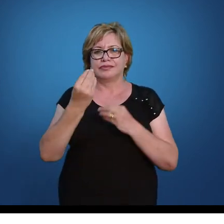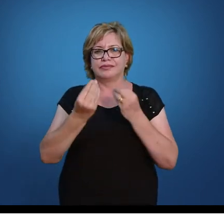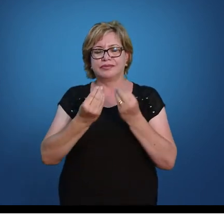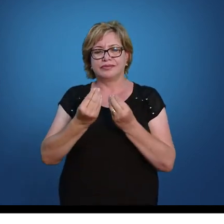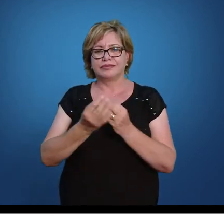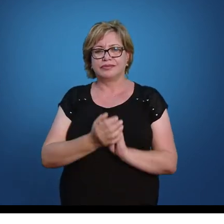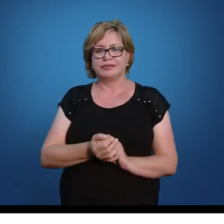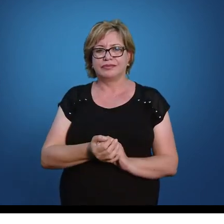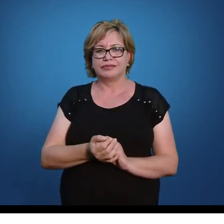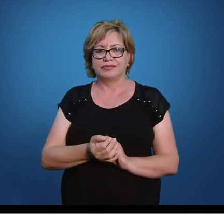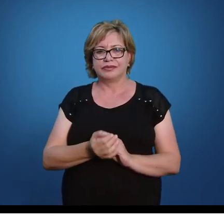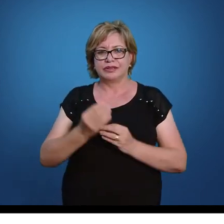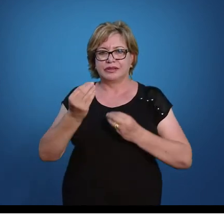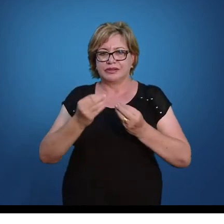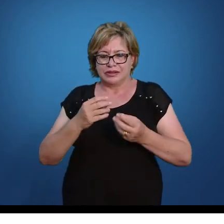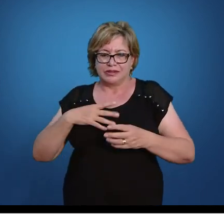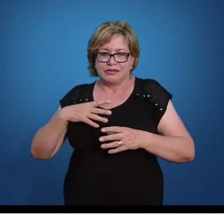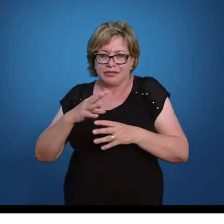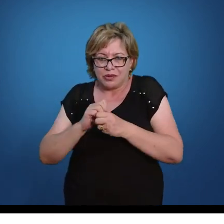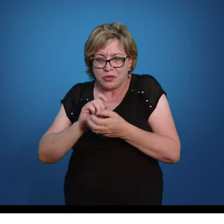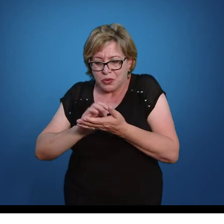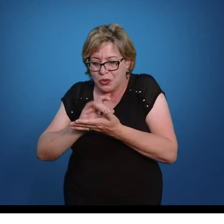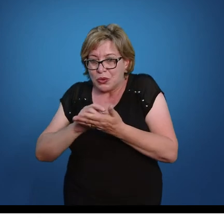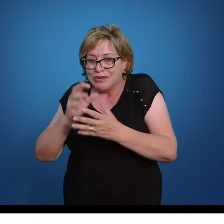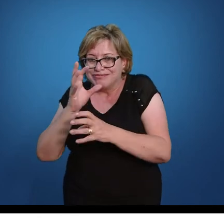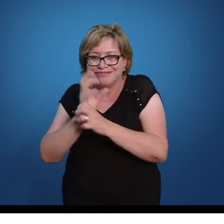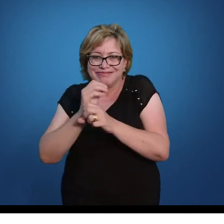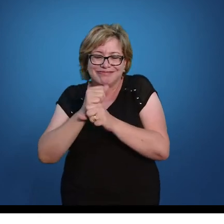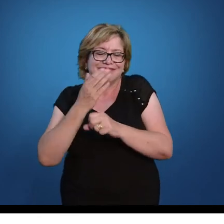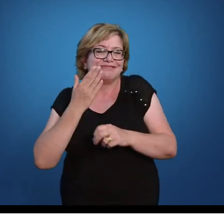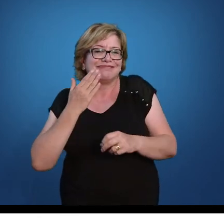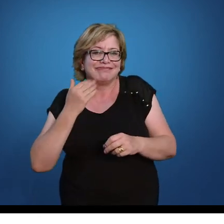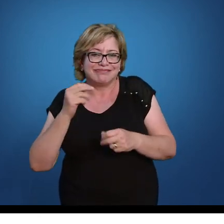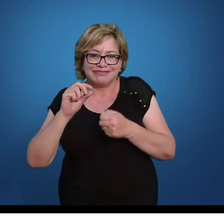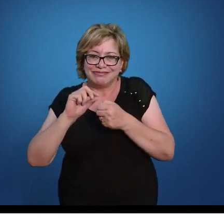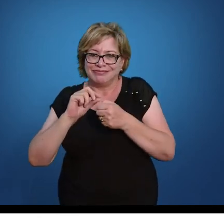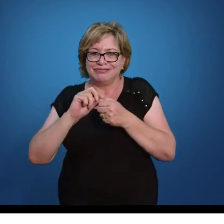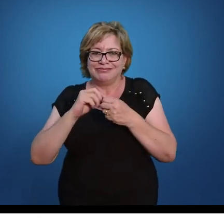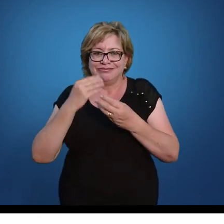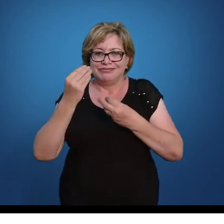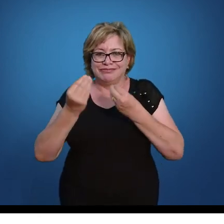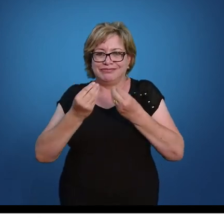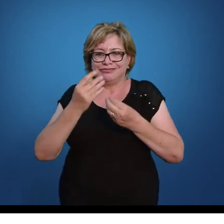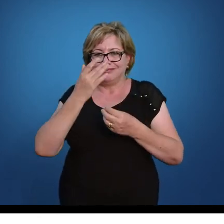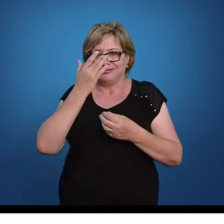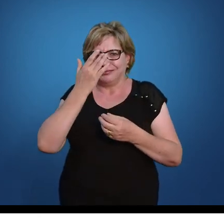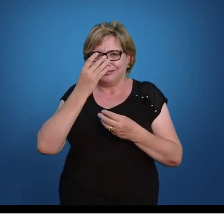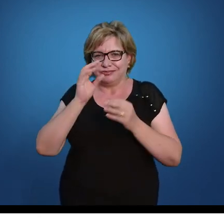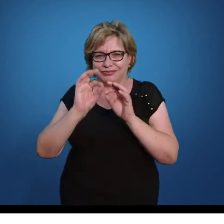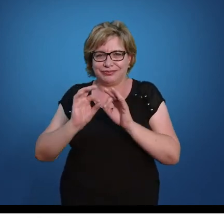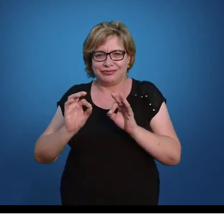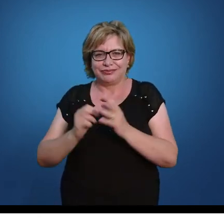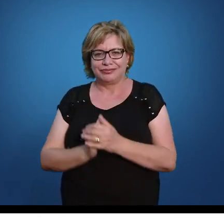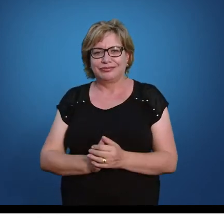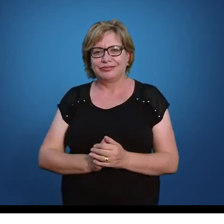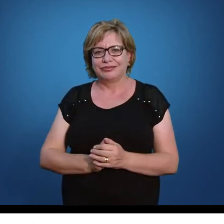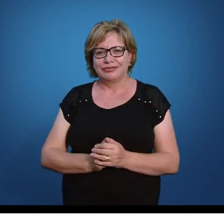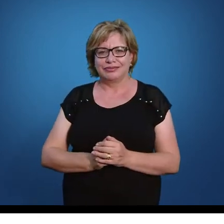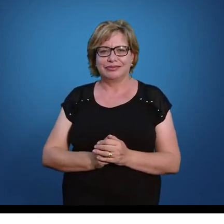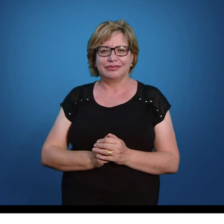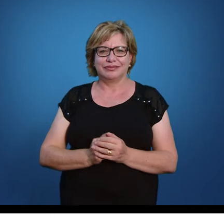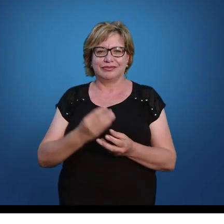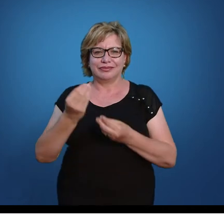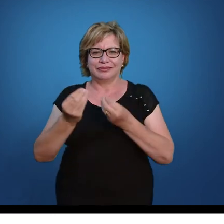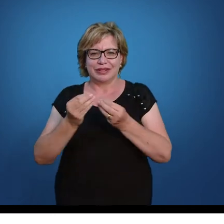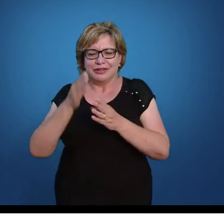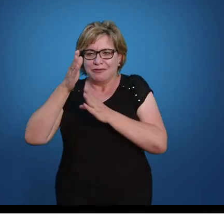lógico que vocês vão ter de posse calculadora, então é mais fácil fazer os cálculos às vezes numa sequência só. Como é um exemplo, a gente